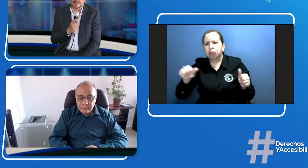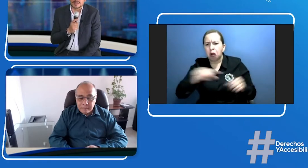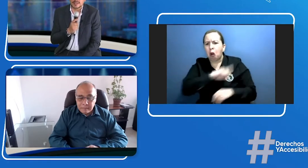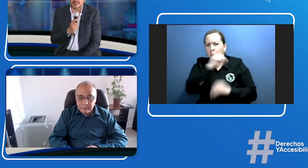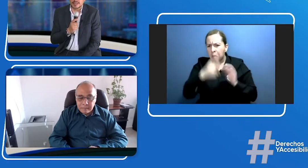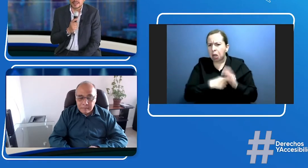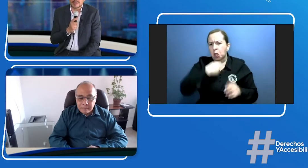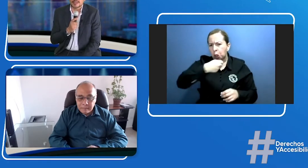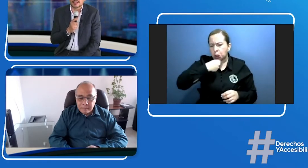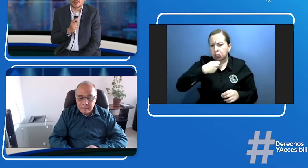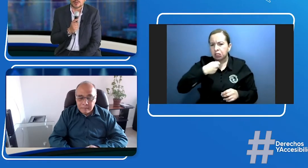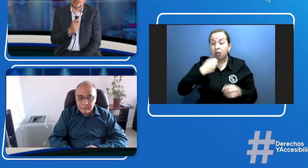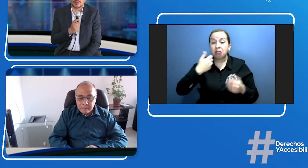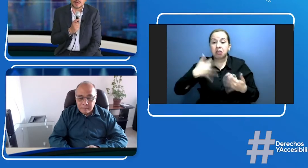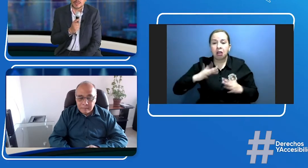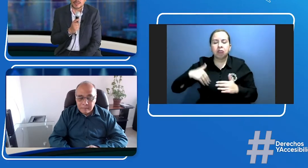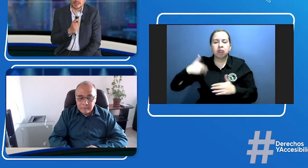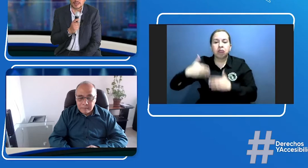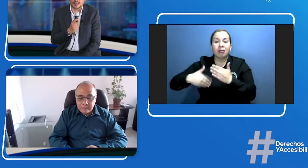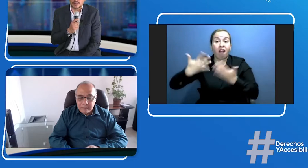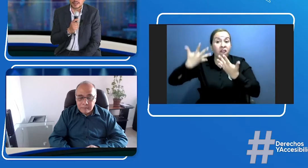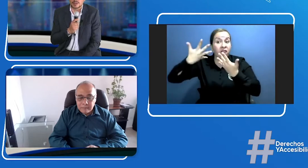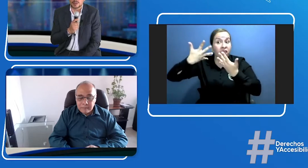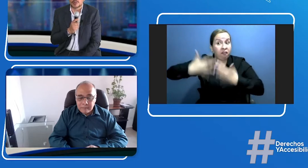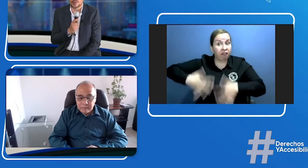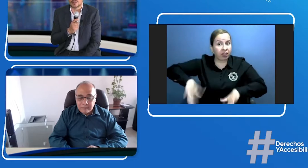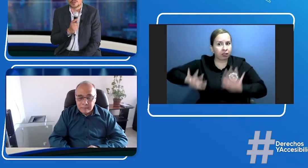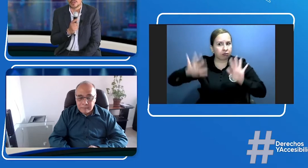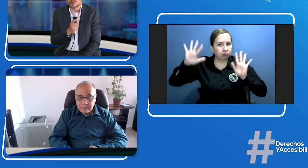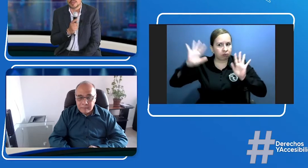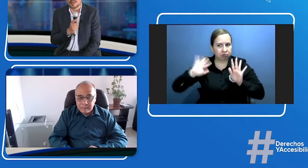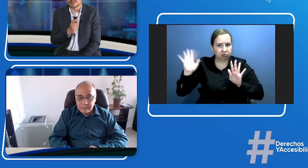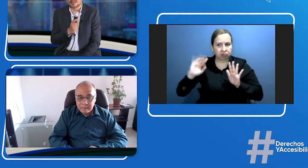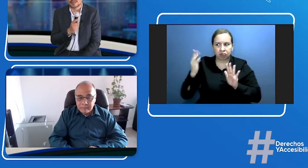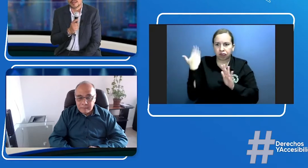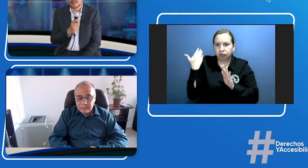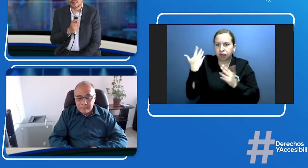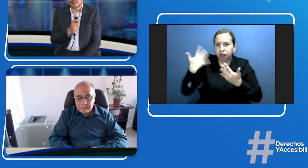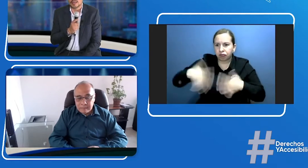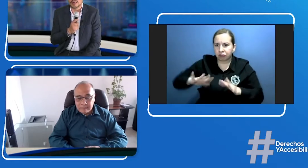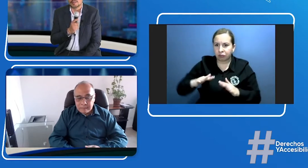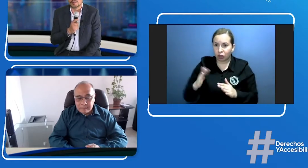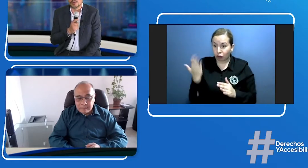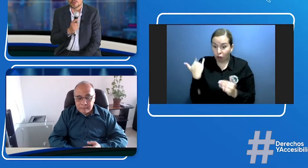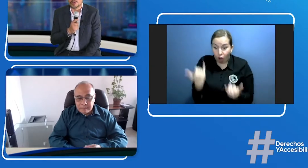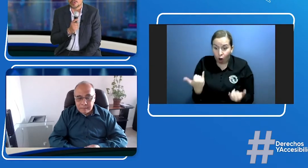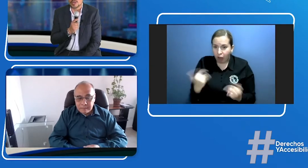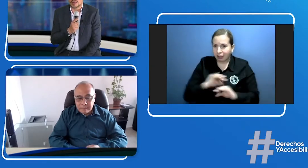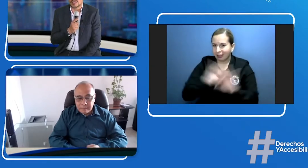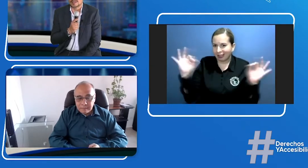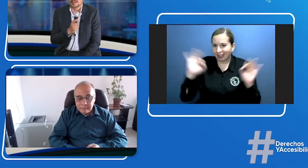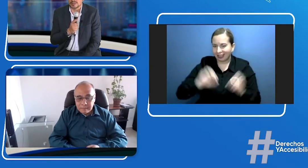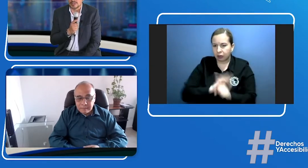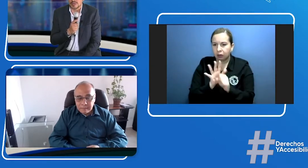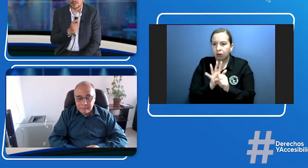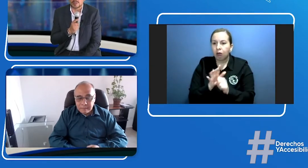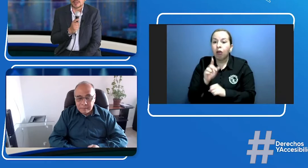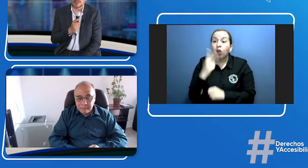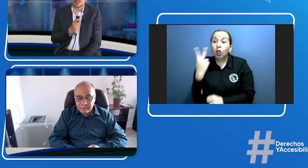sanitaria ya se dio por terminada y el decreto por supuesto ya no es vigente dos de los canales pues de mayor penetración en